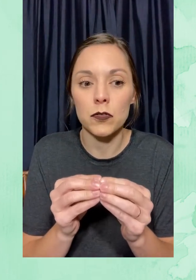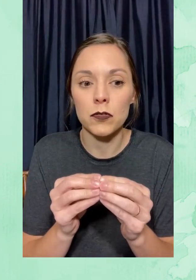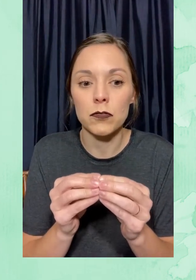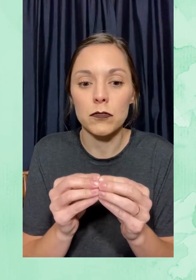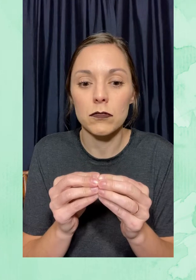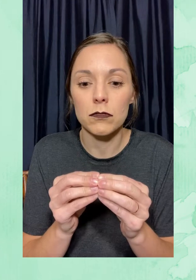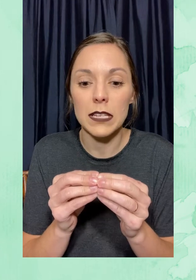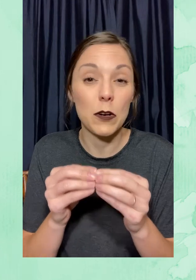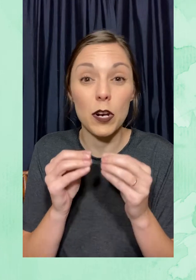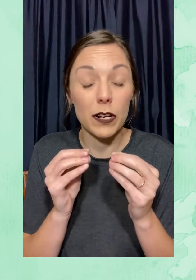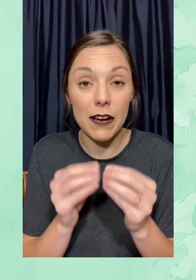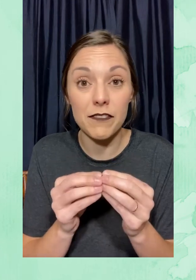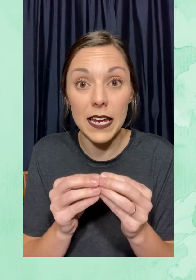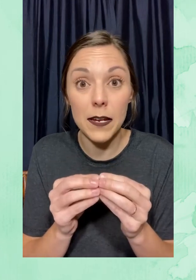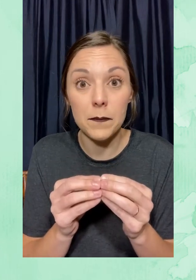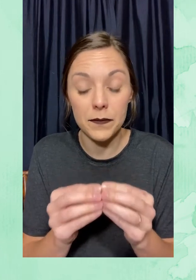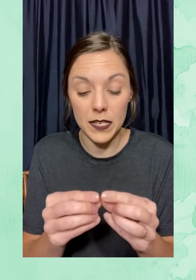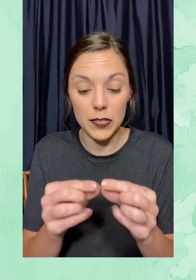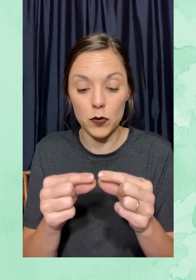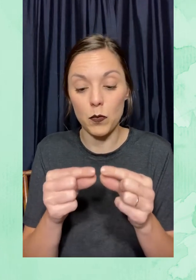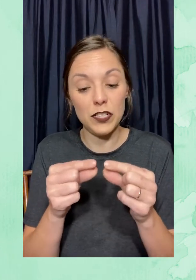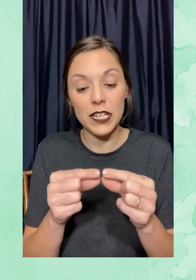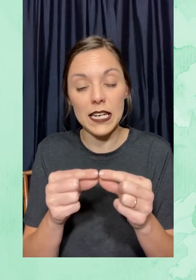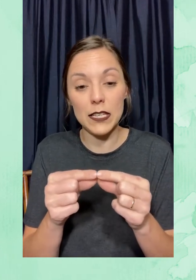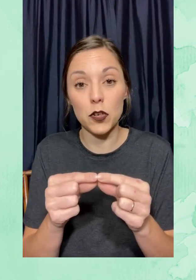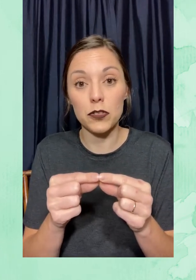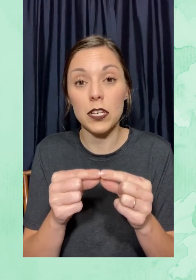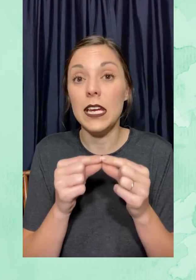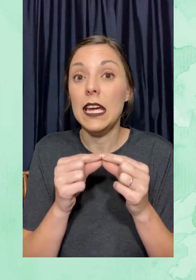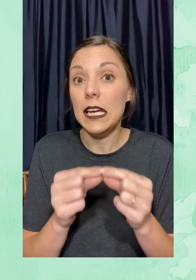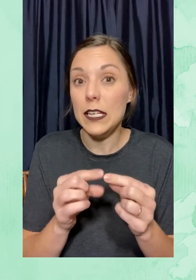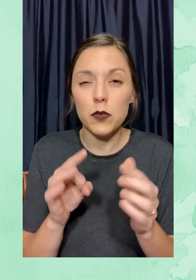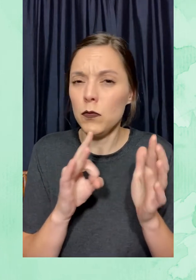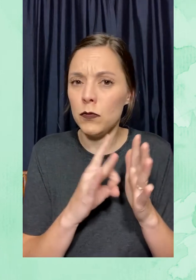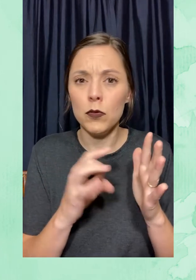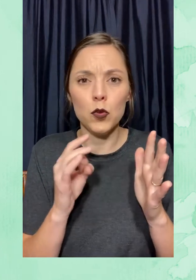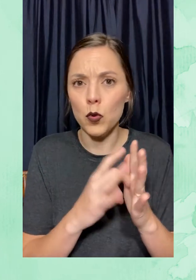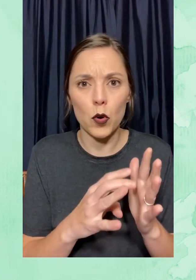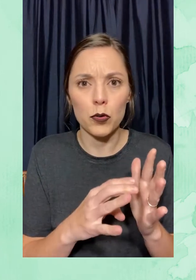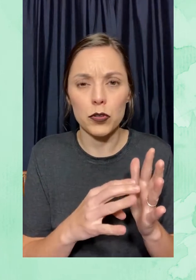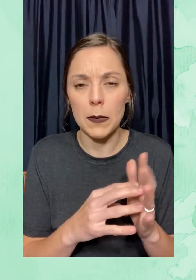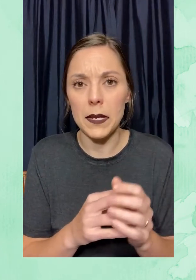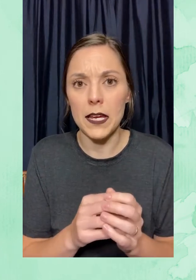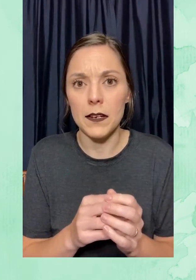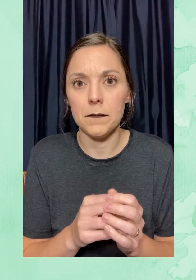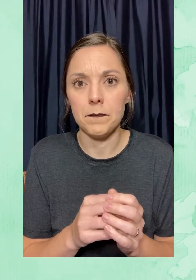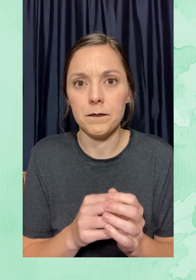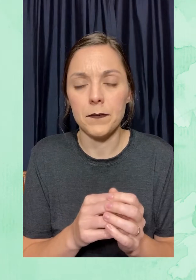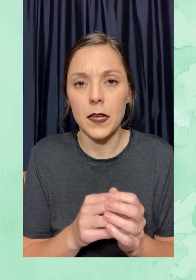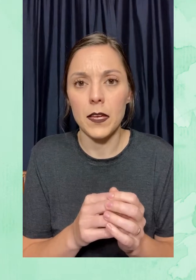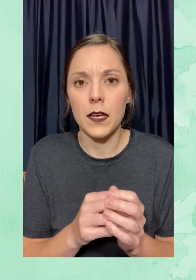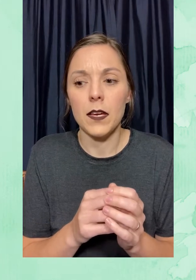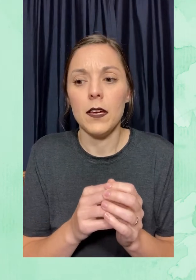son de color café y son muy chiquitos y son duros también.